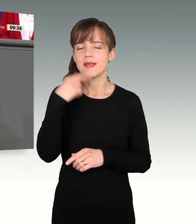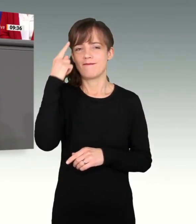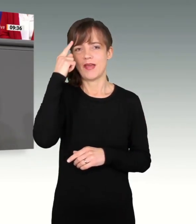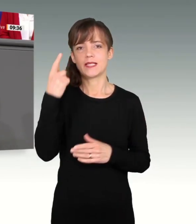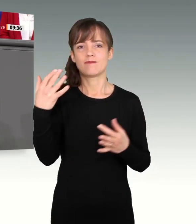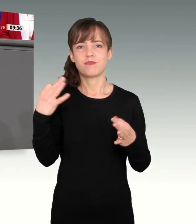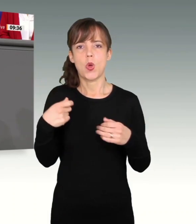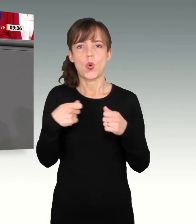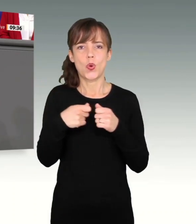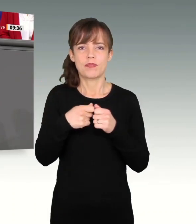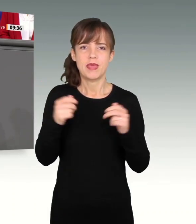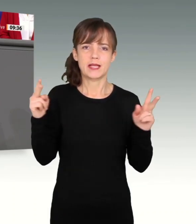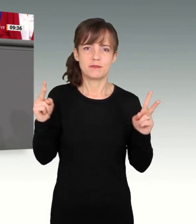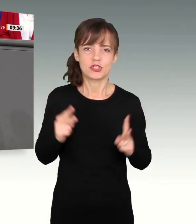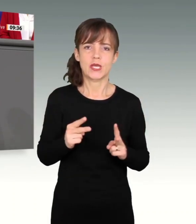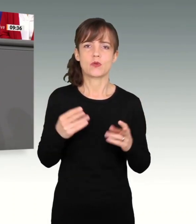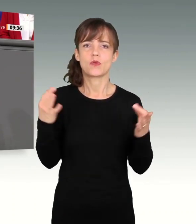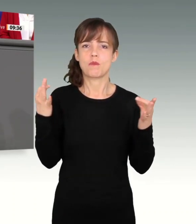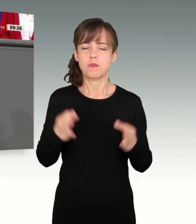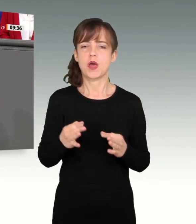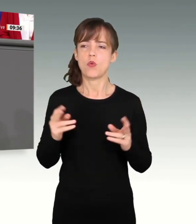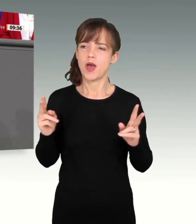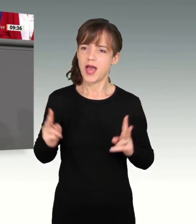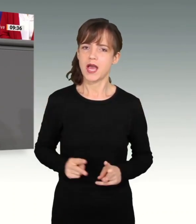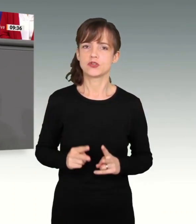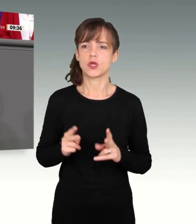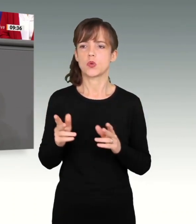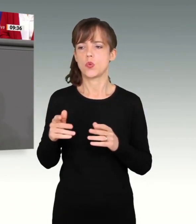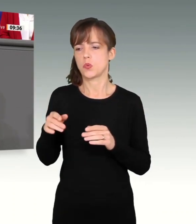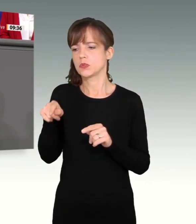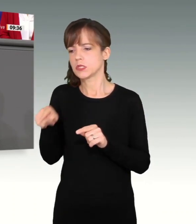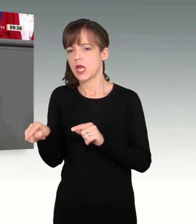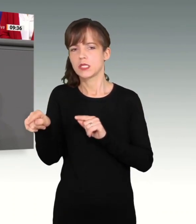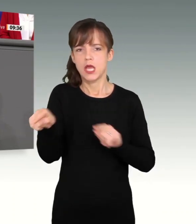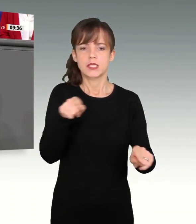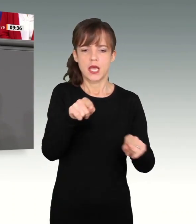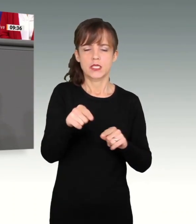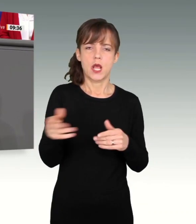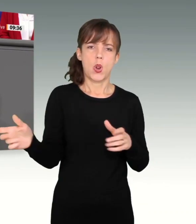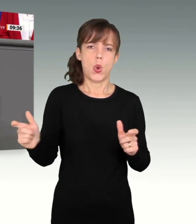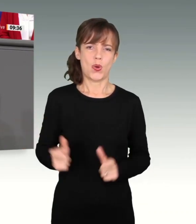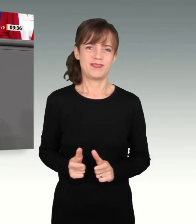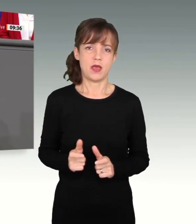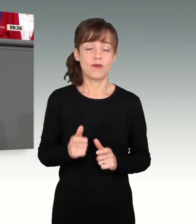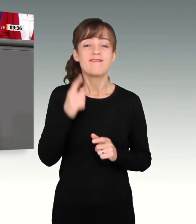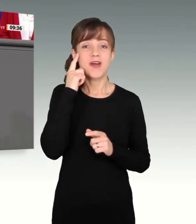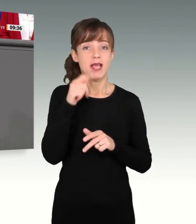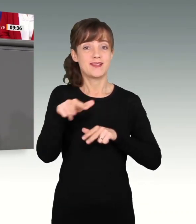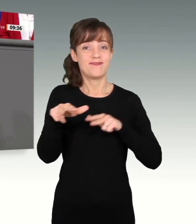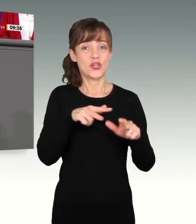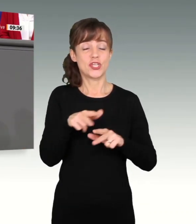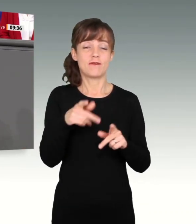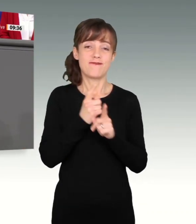Kontaktbeschränkungen, brauchen Untersagungen, Einschränkungen und regionalen Lockdowns. Und wir wissen auch, das hat erheblich wirtschaftliche Folgen. Das schwächt die